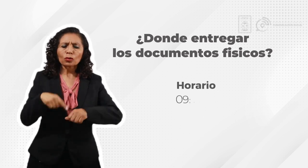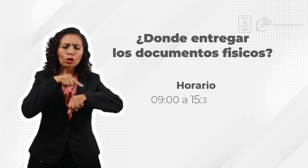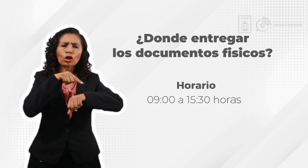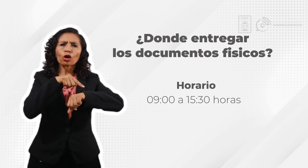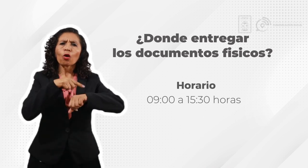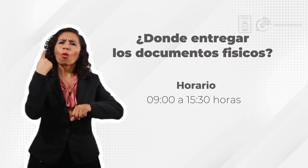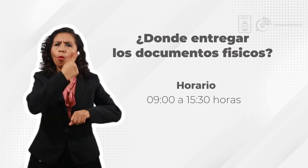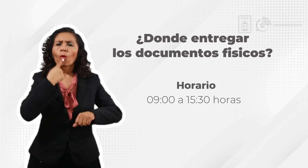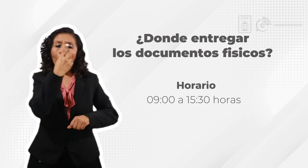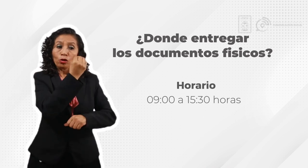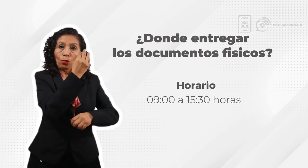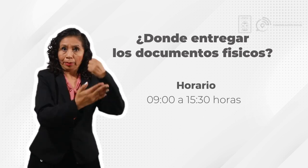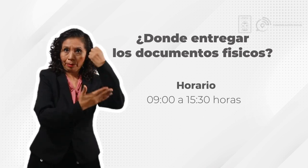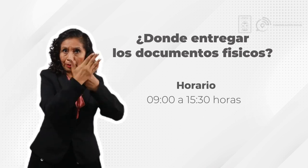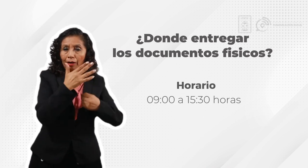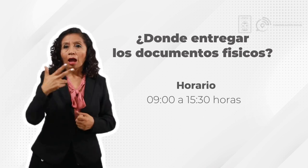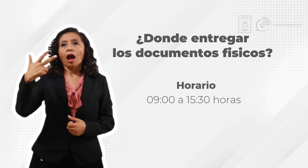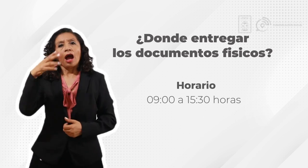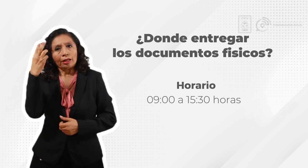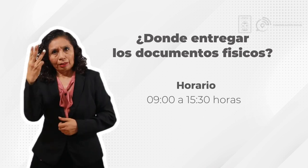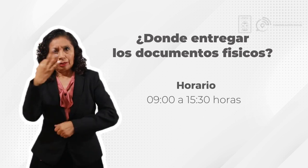de 9 a 15.30 horas.